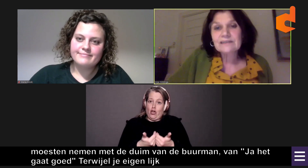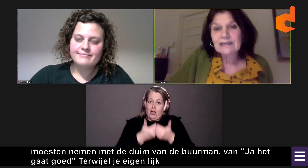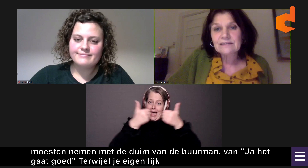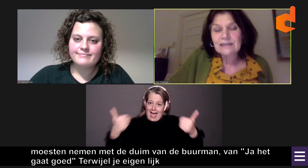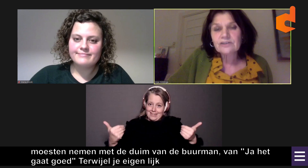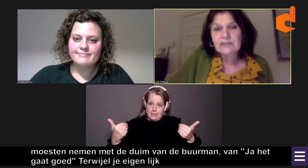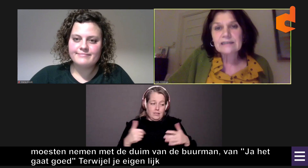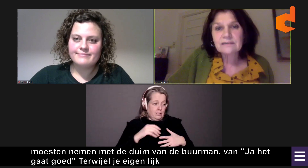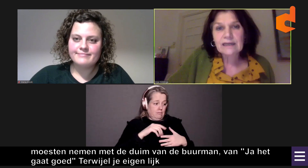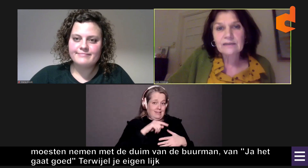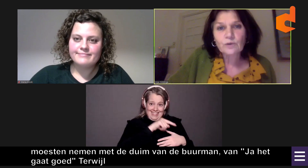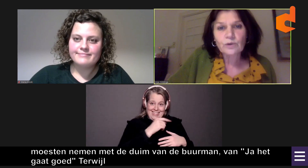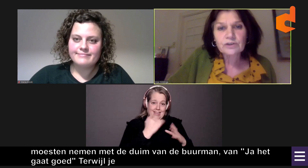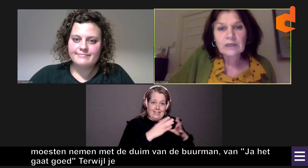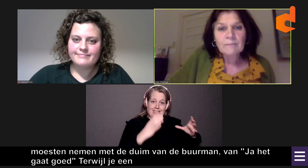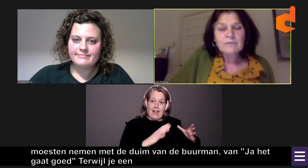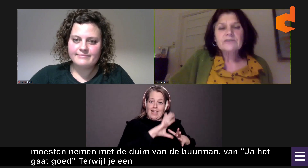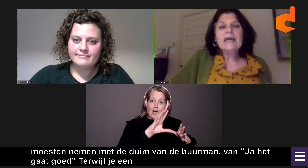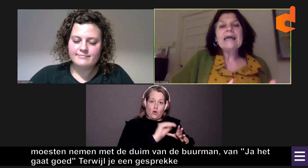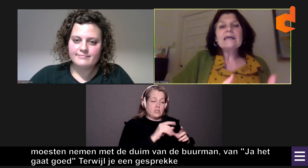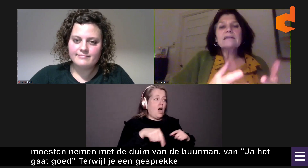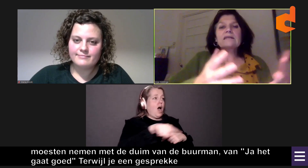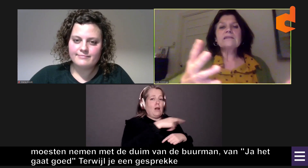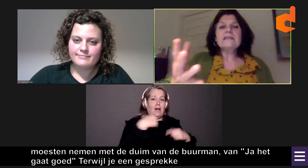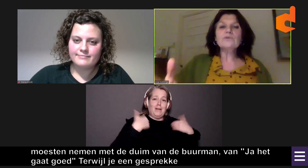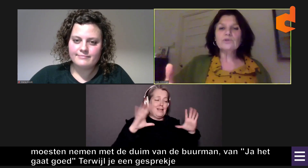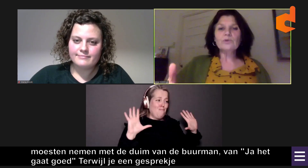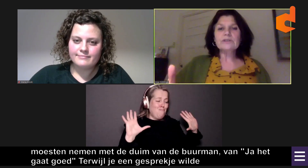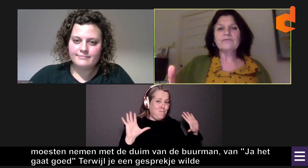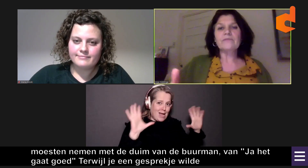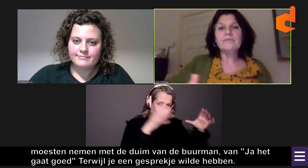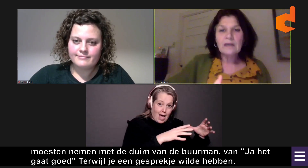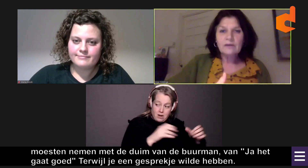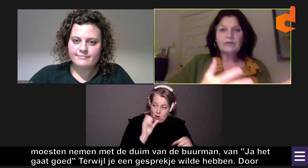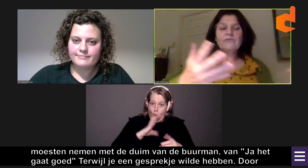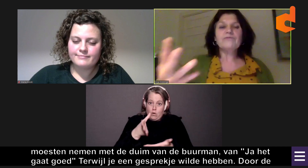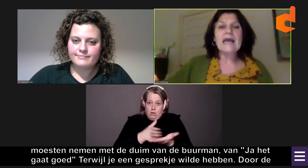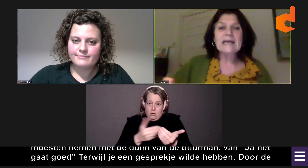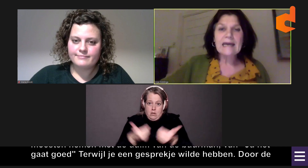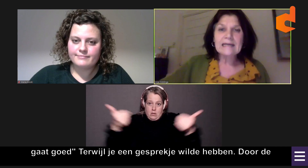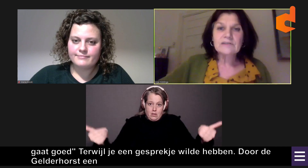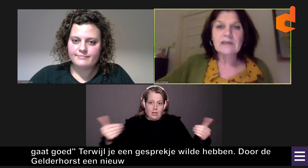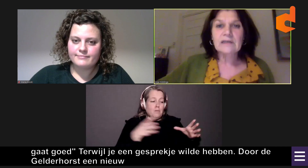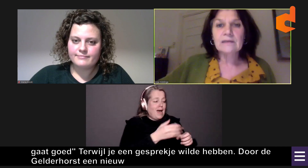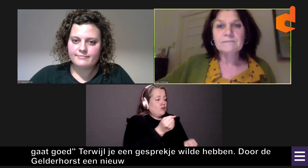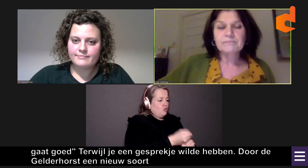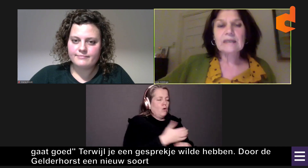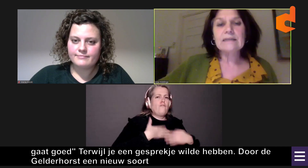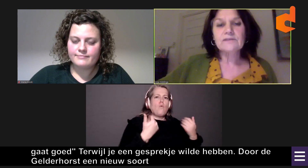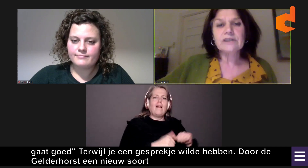in die instelling, de Gelderhorst. Zij eigenlijk een nieuw soort van vrijheid